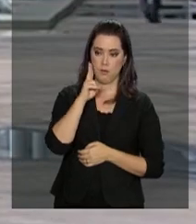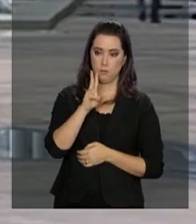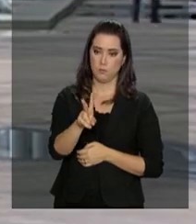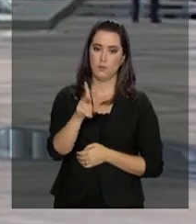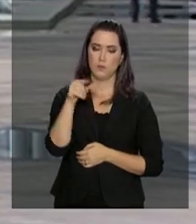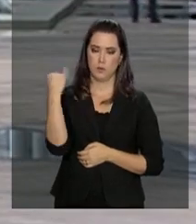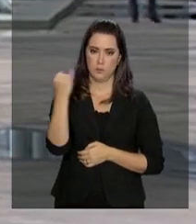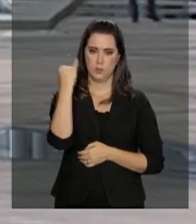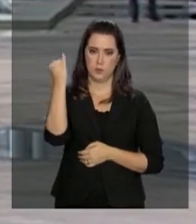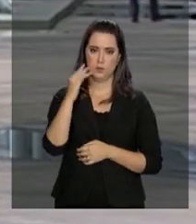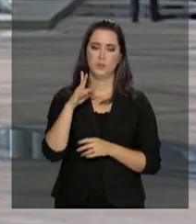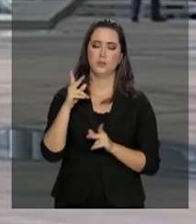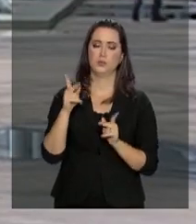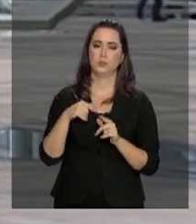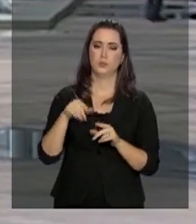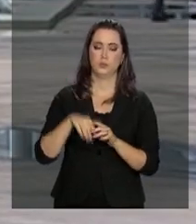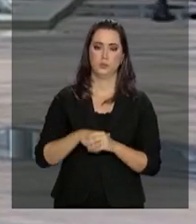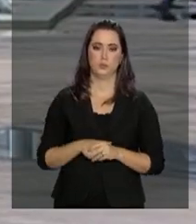civismo com as eleições.